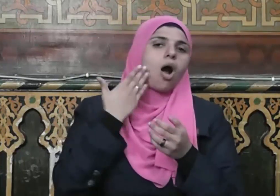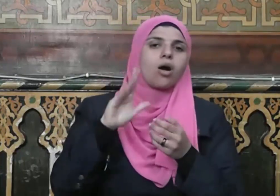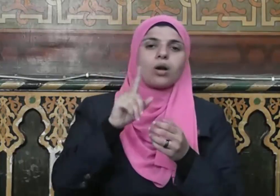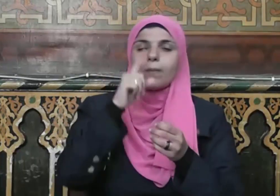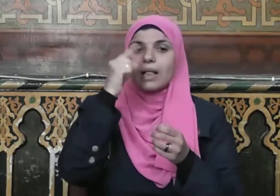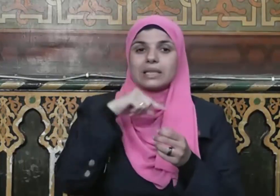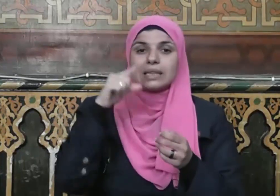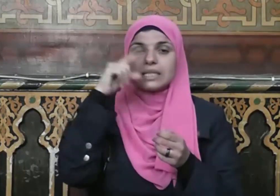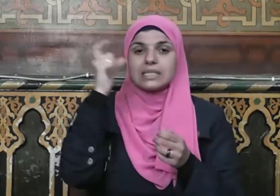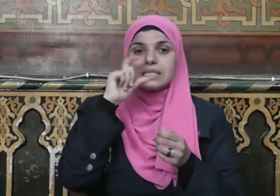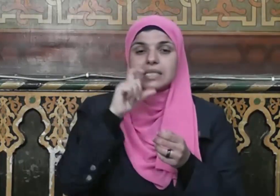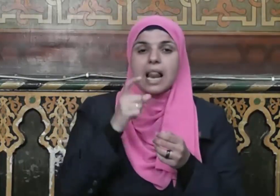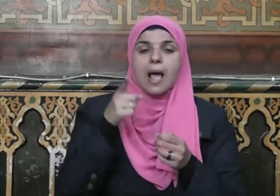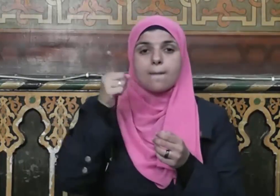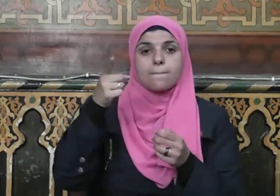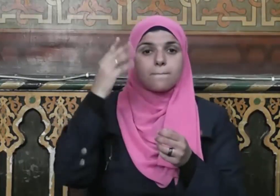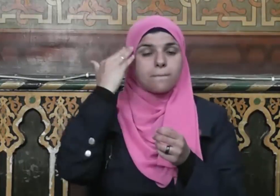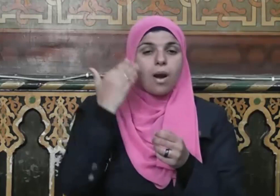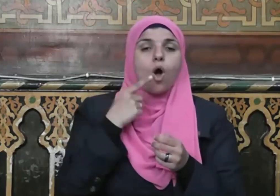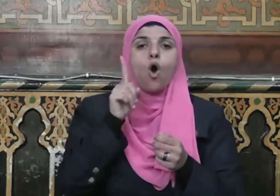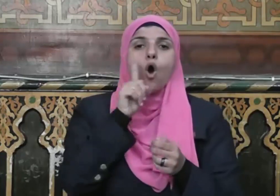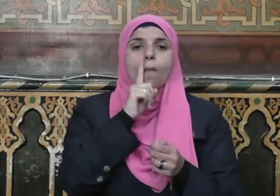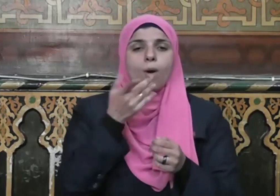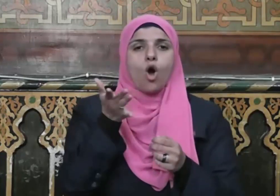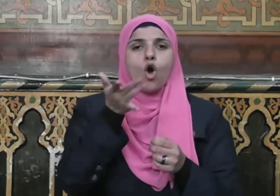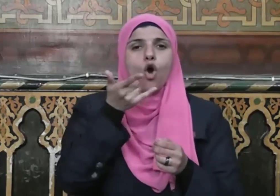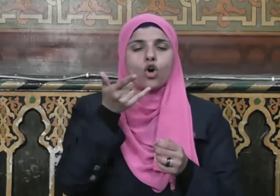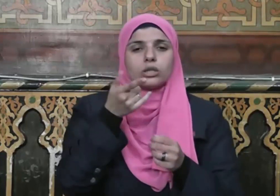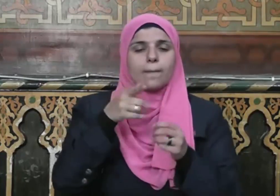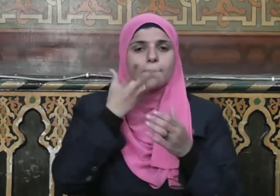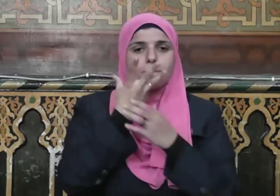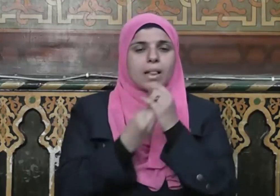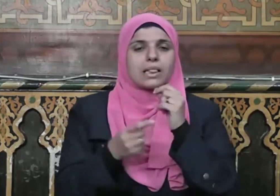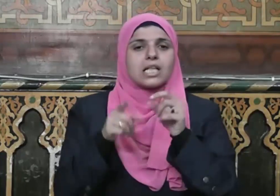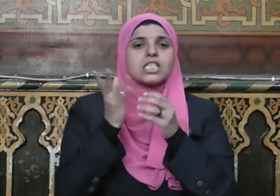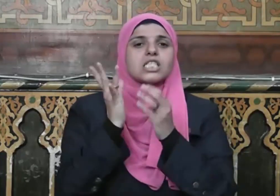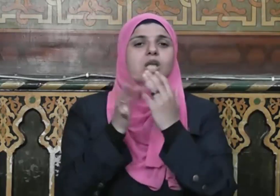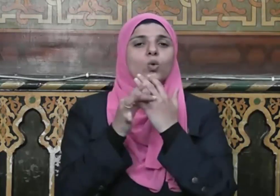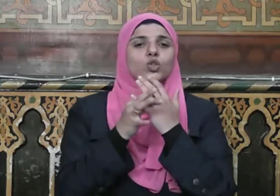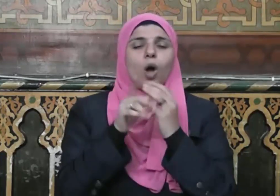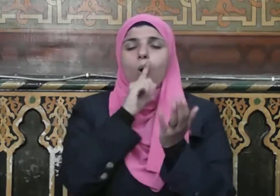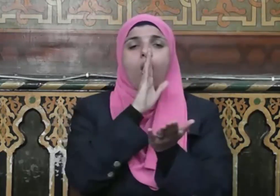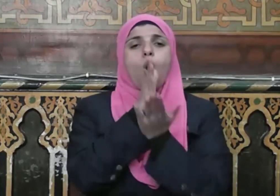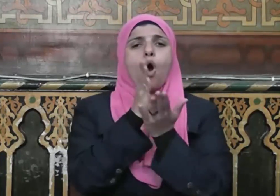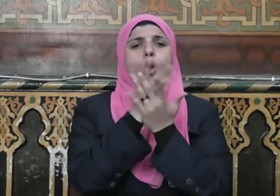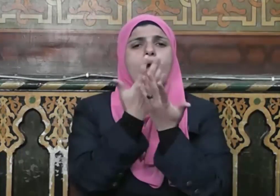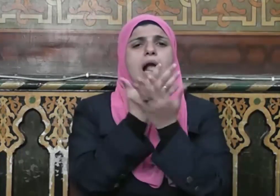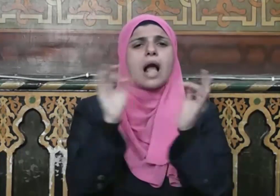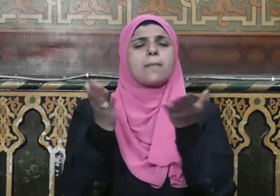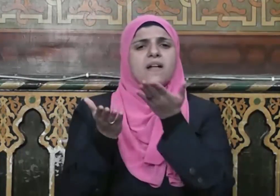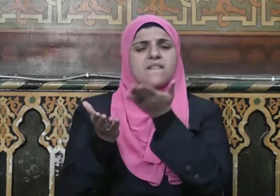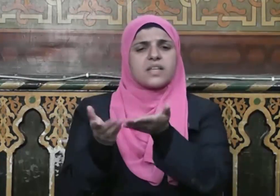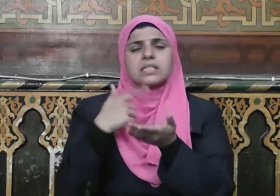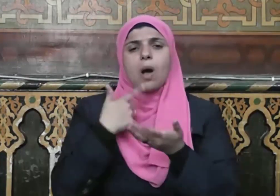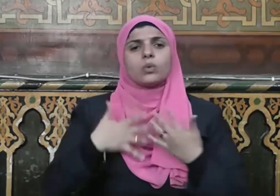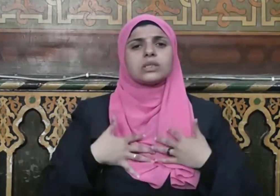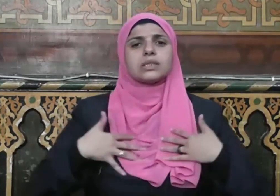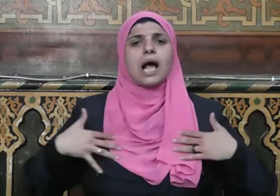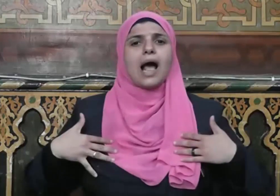أكرم الإسلام المرأة أماً وأختاً وبنتاً وزوجة وجعل لها من الحقوق ما يكفل